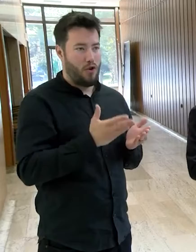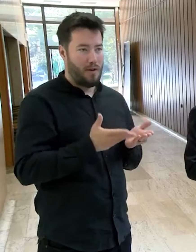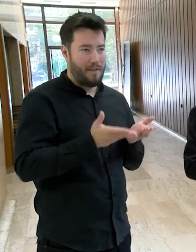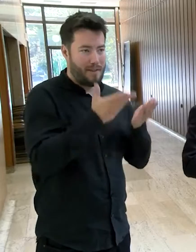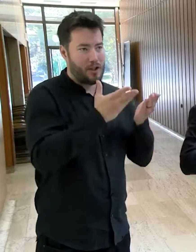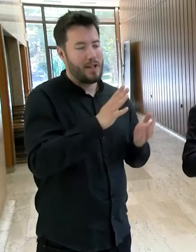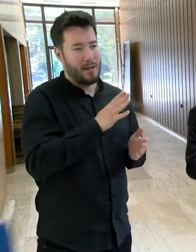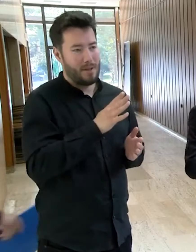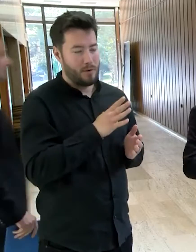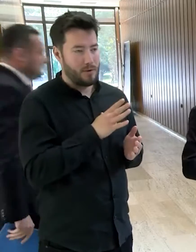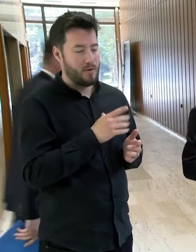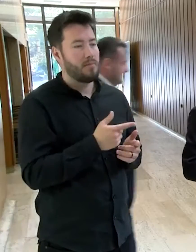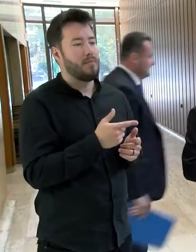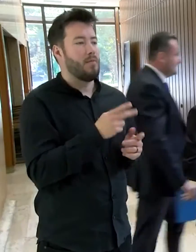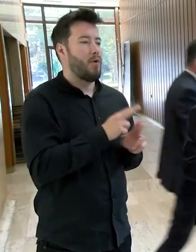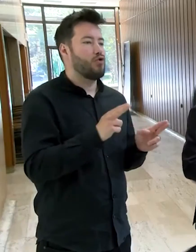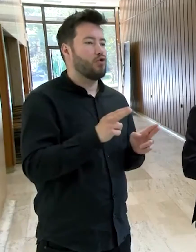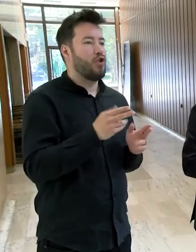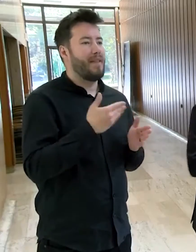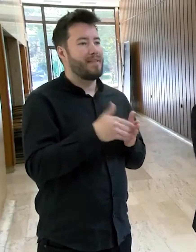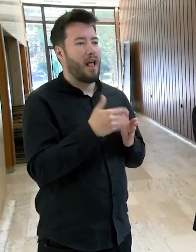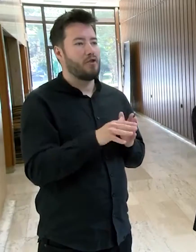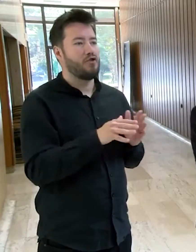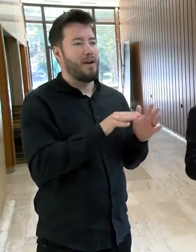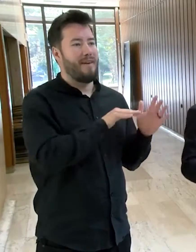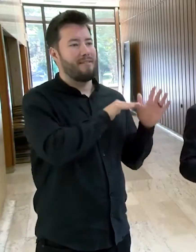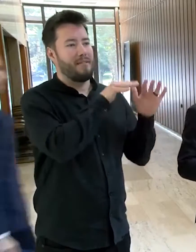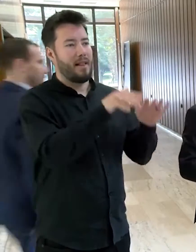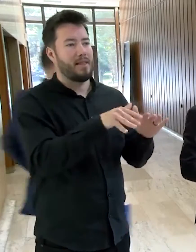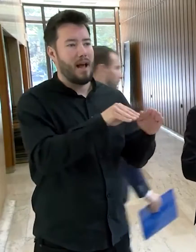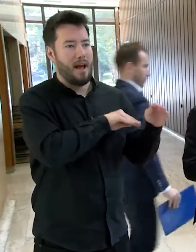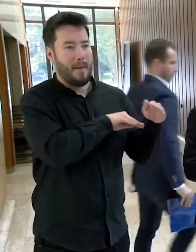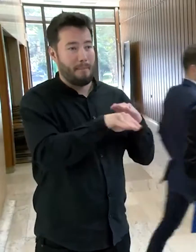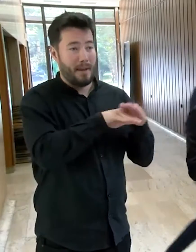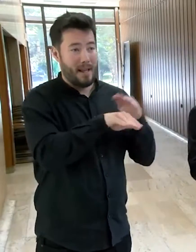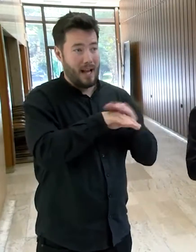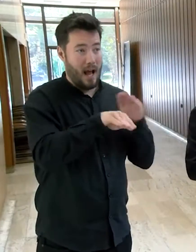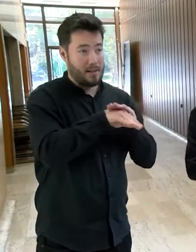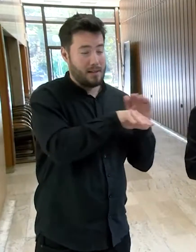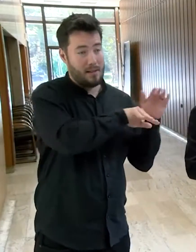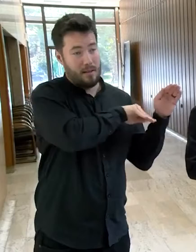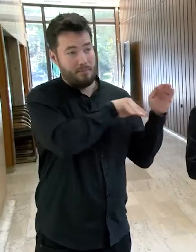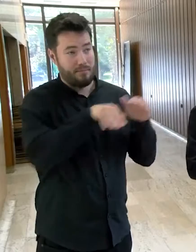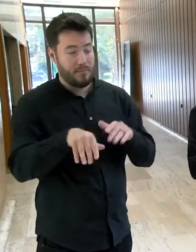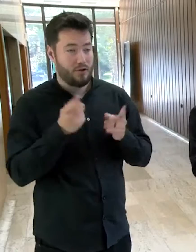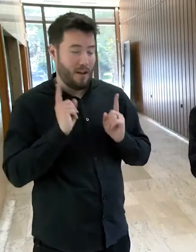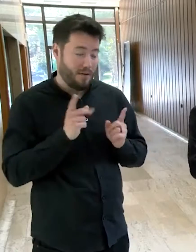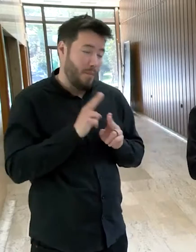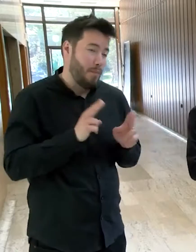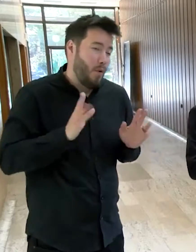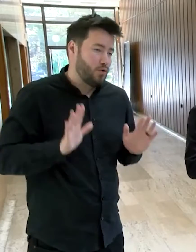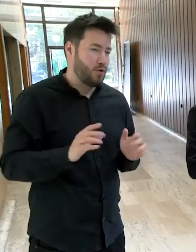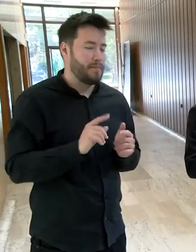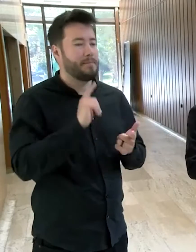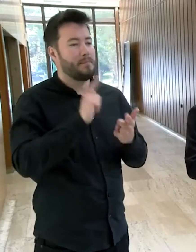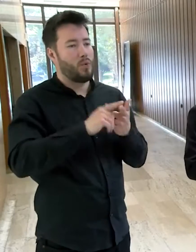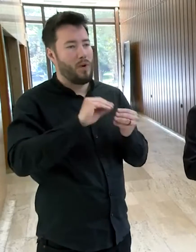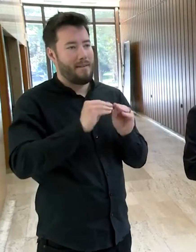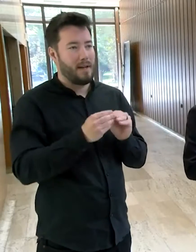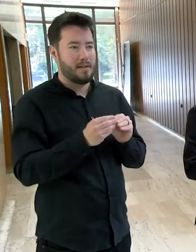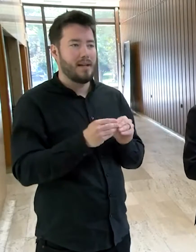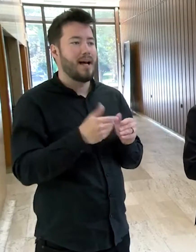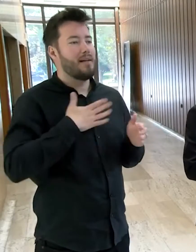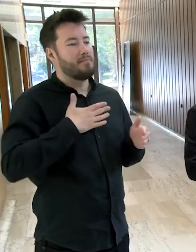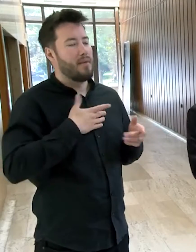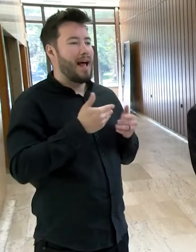znovu začne nejaká ďalšia vlna migrácie z tejto oblasti smerom na Slovensko. A tá druhá súvisí s tým, že je to veľmi